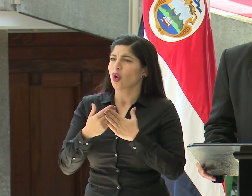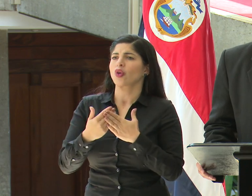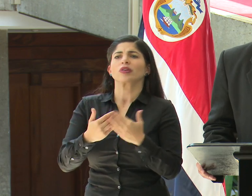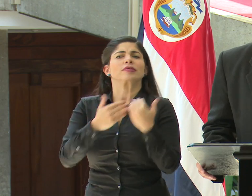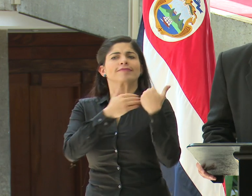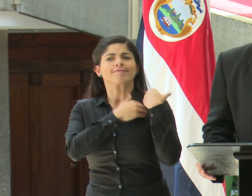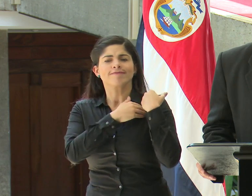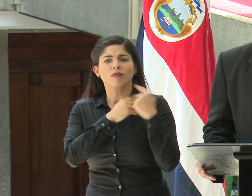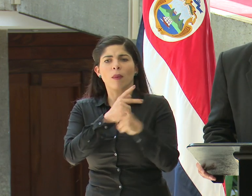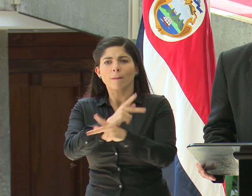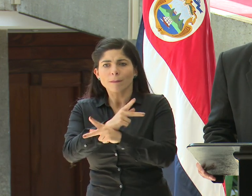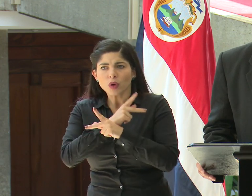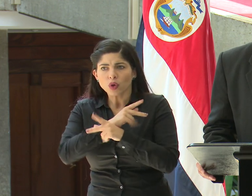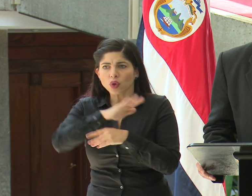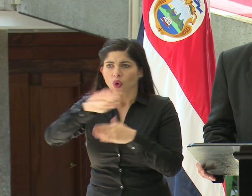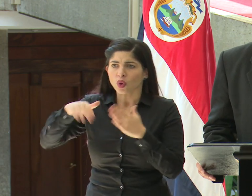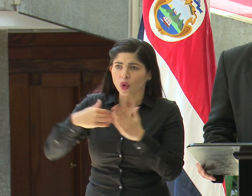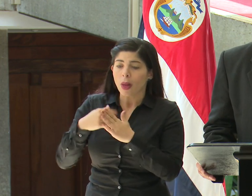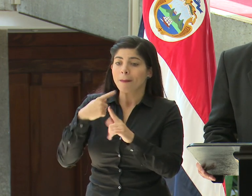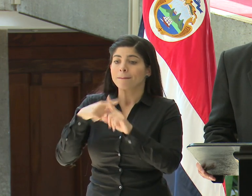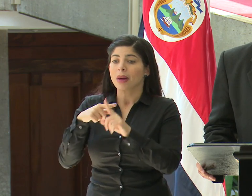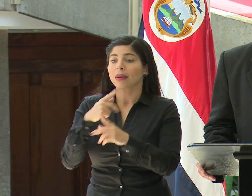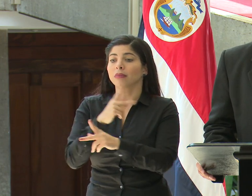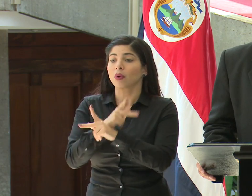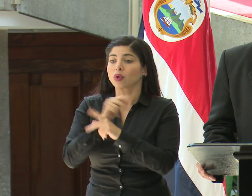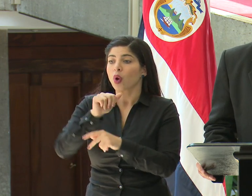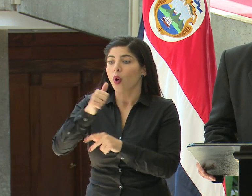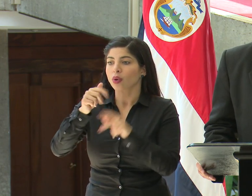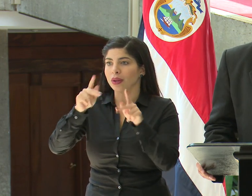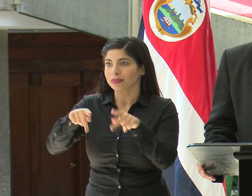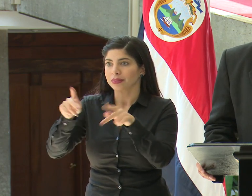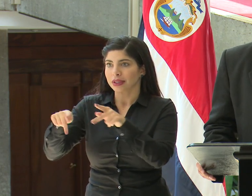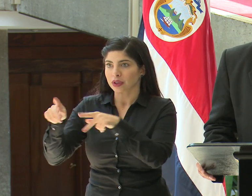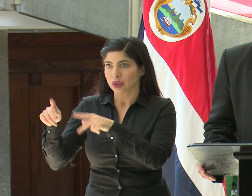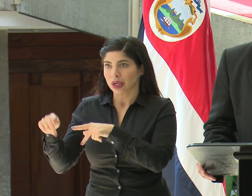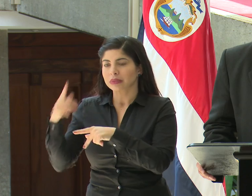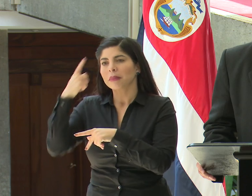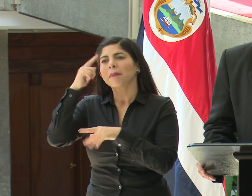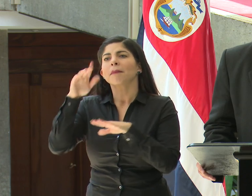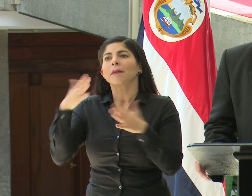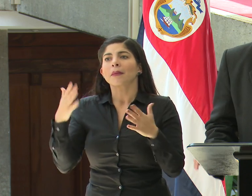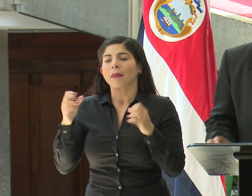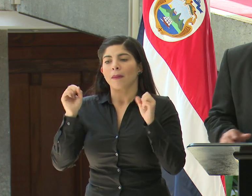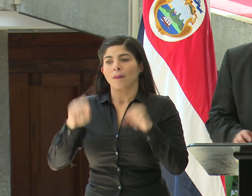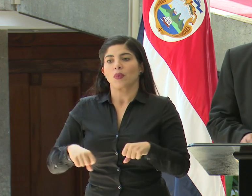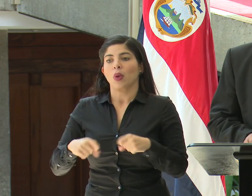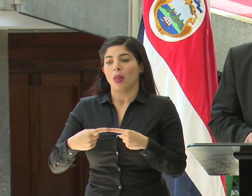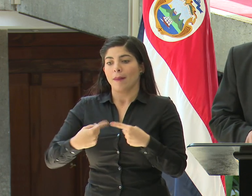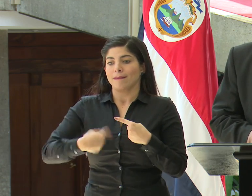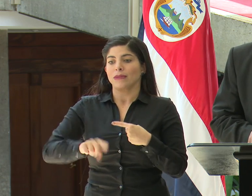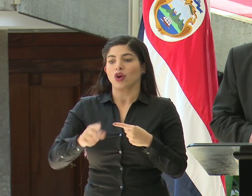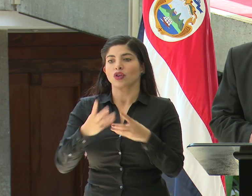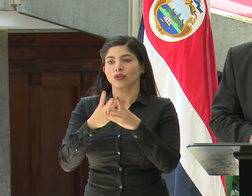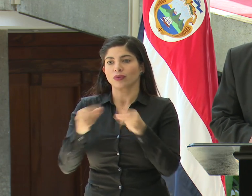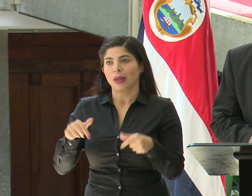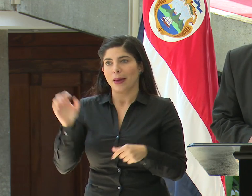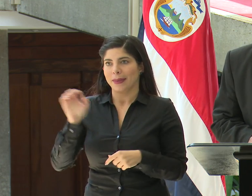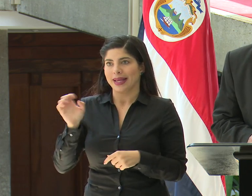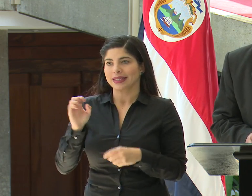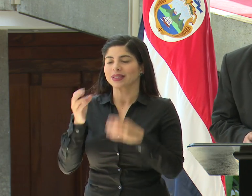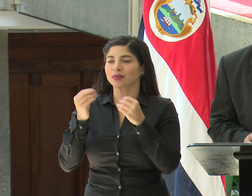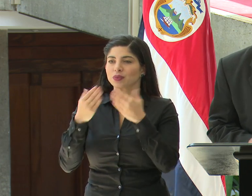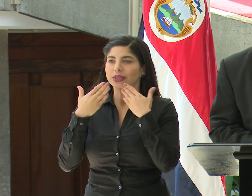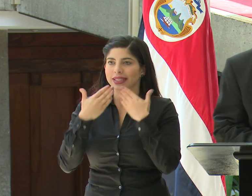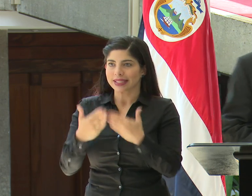protegernos y proteger a las personas que están a nuestro lado para salir lo más pronto posible de esta emergencia. Muchísimas